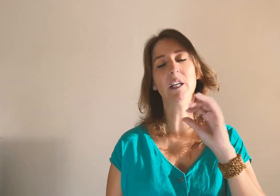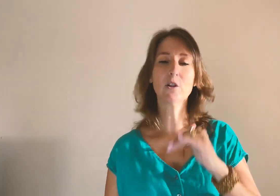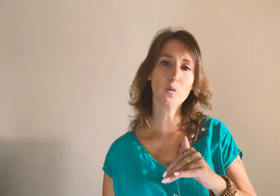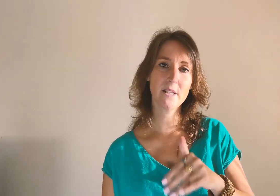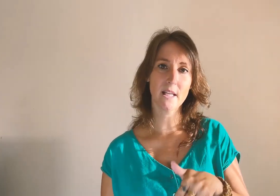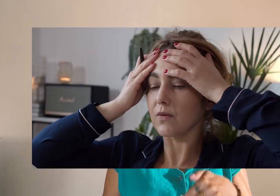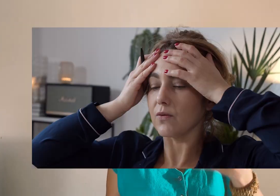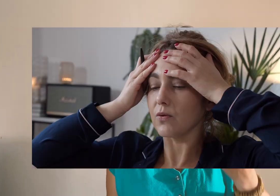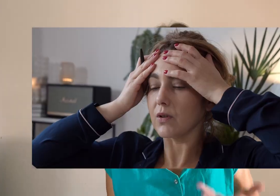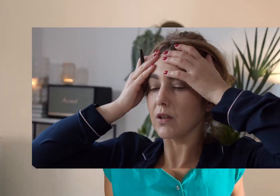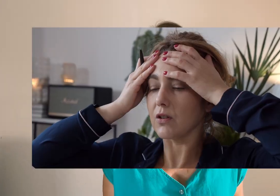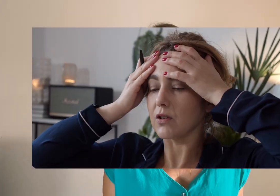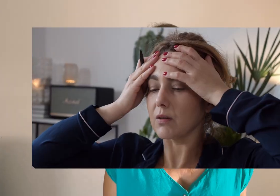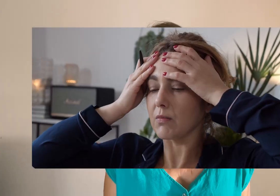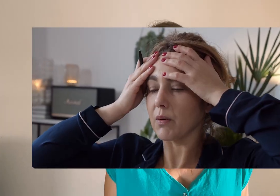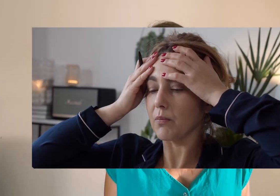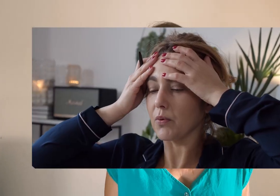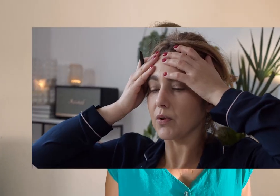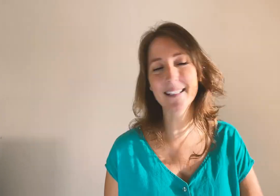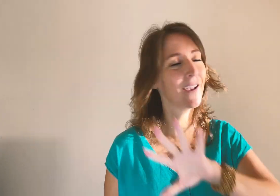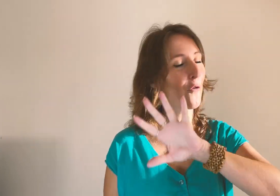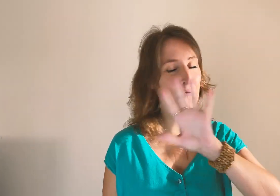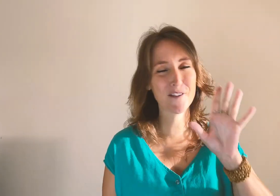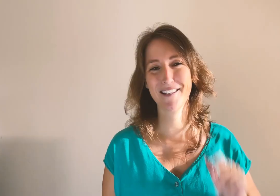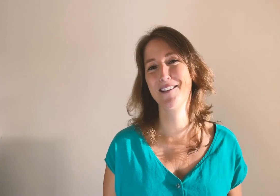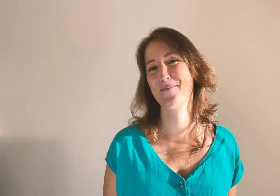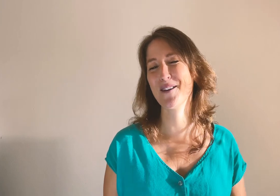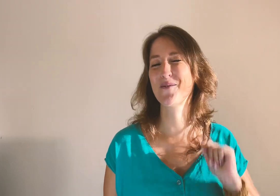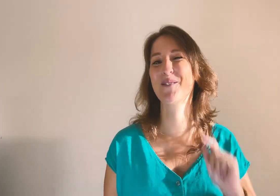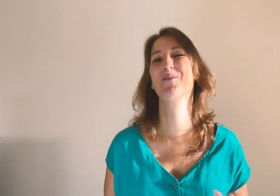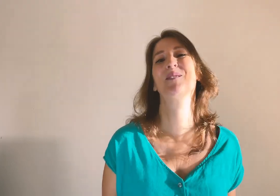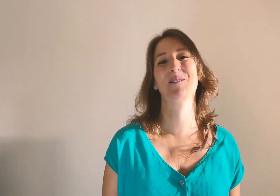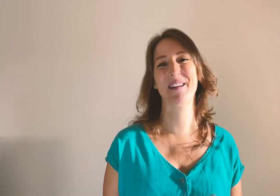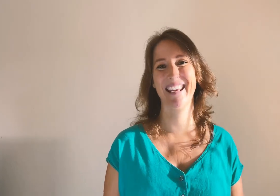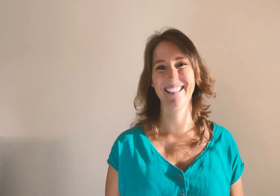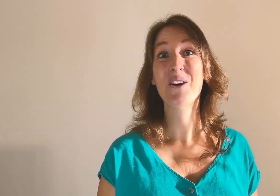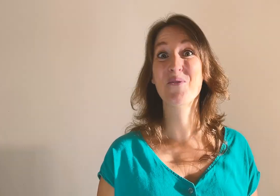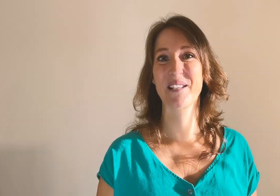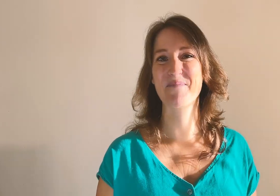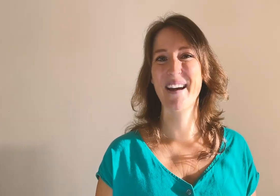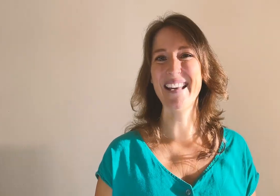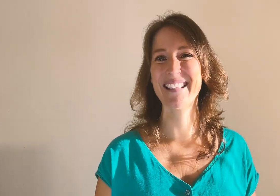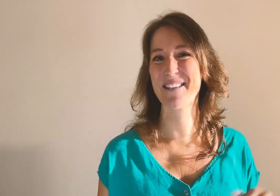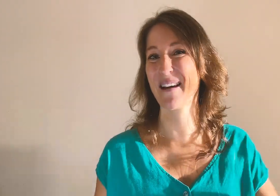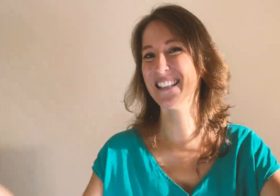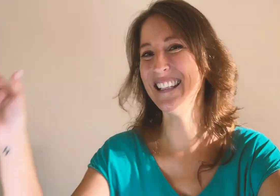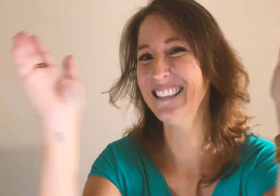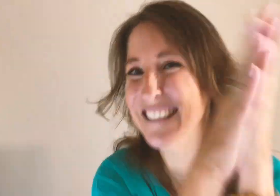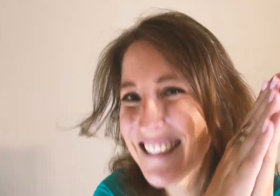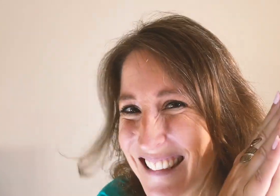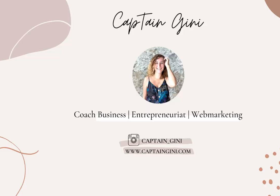et son business. Et si vous ne pas ce que c'est que la portée organique, ne inquiétez pas, je vais tout vous expliquer. Vous êtes prêts ? C'est parti !